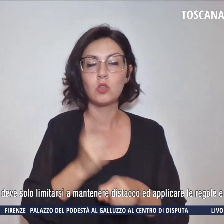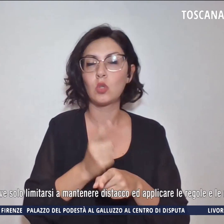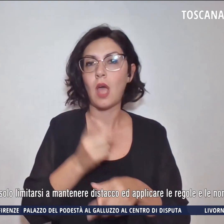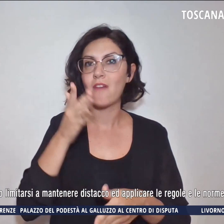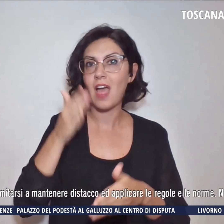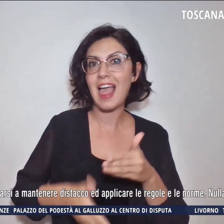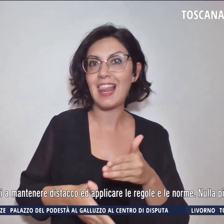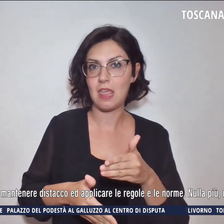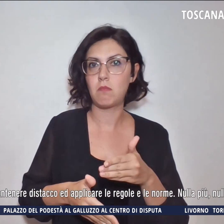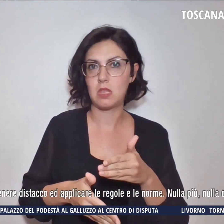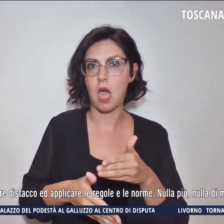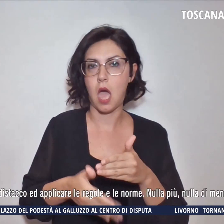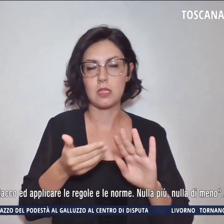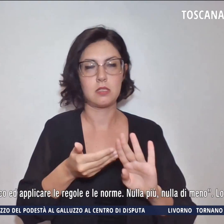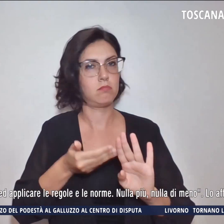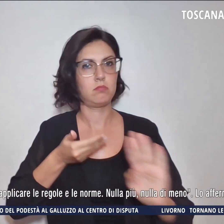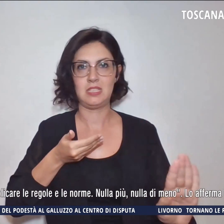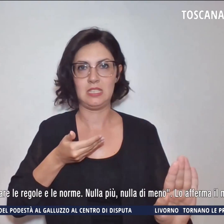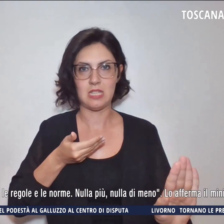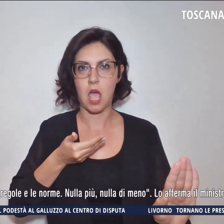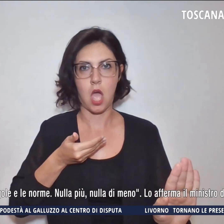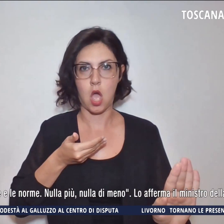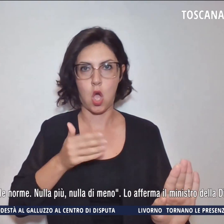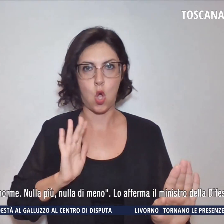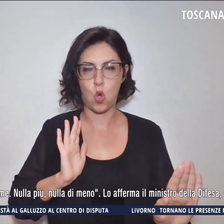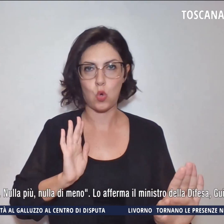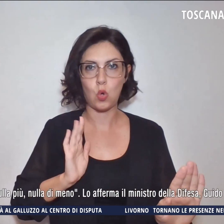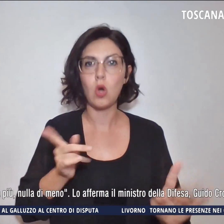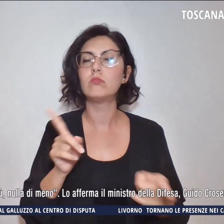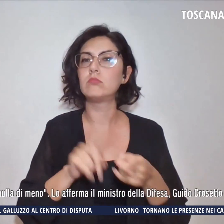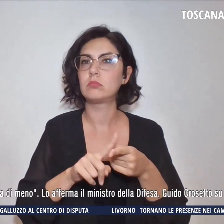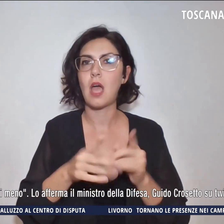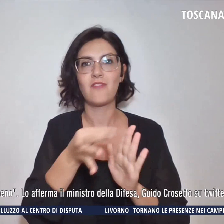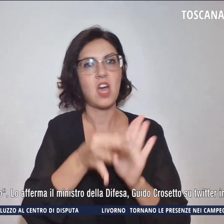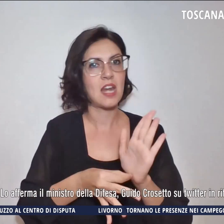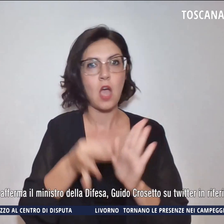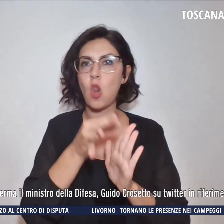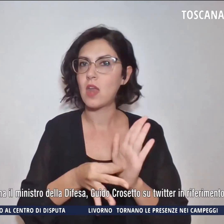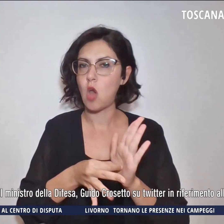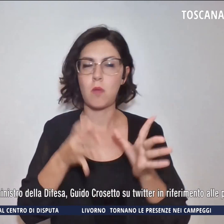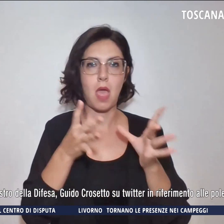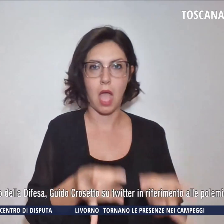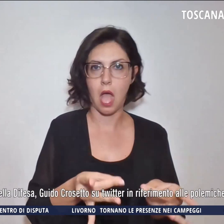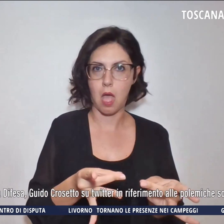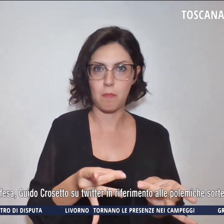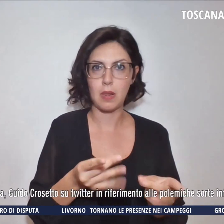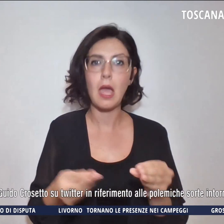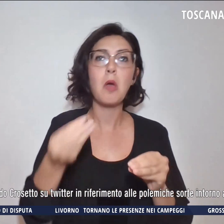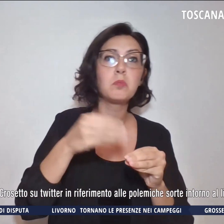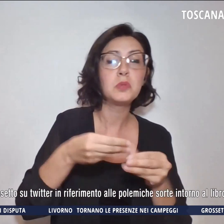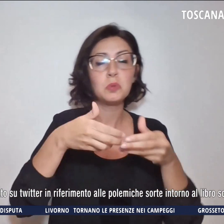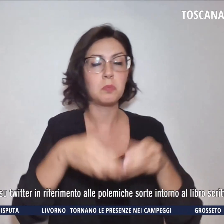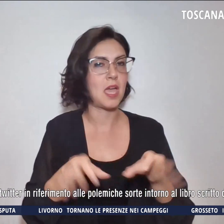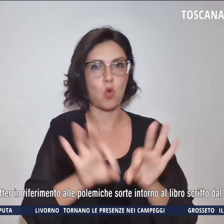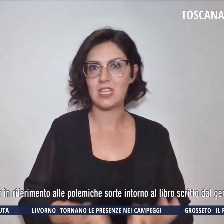mantenere di stacco ed applicare regole e norme, nulla più, nulla di meno. Queste le